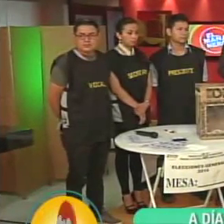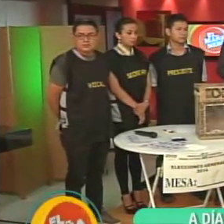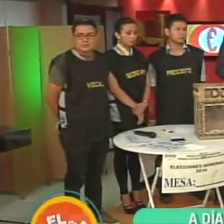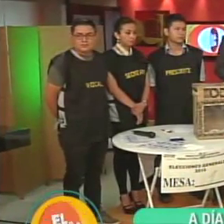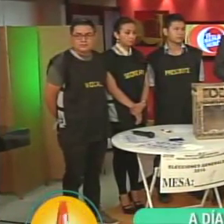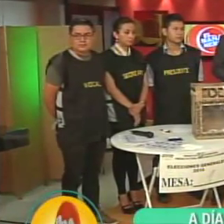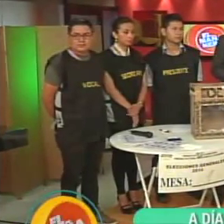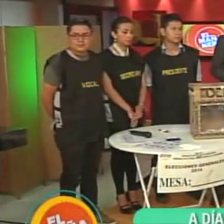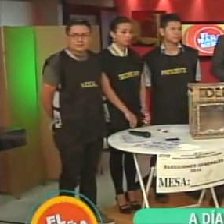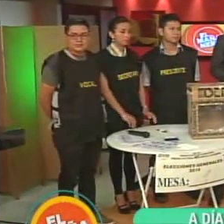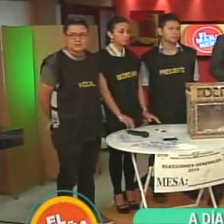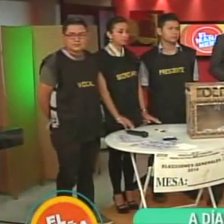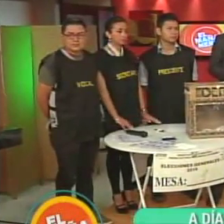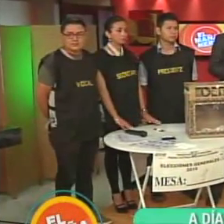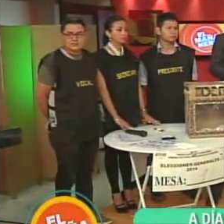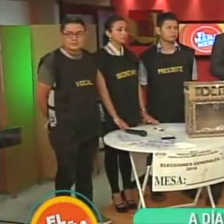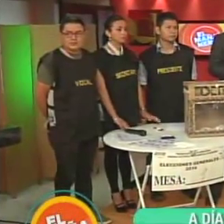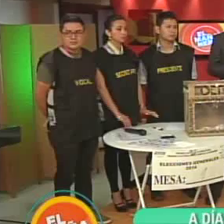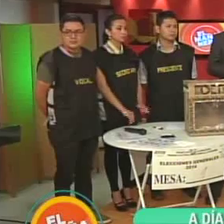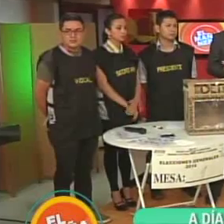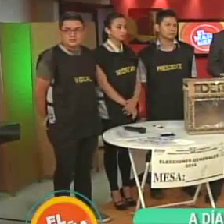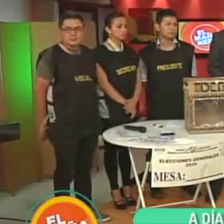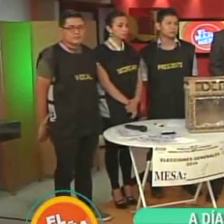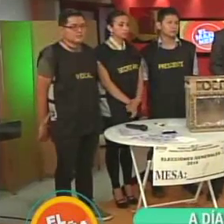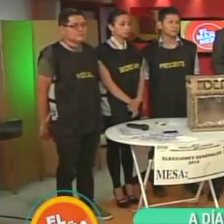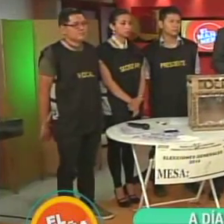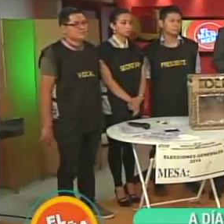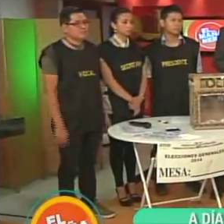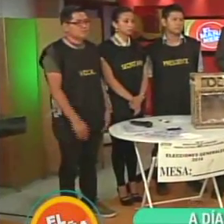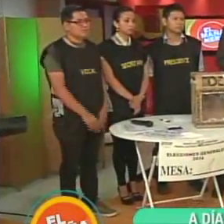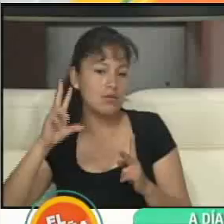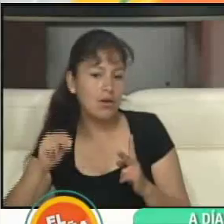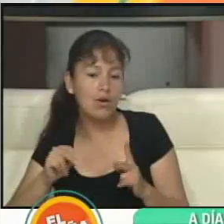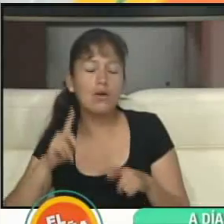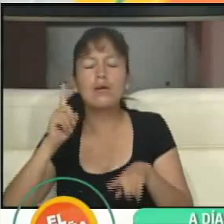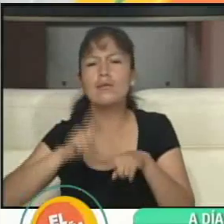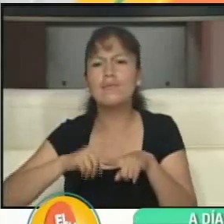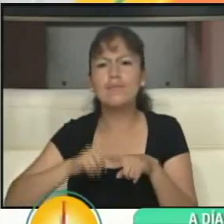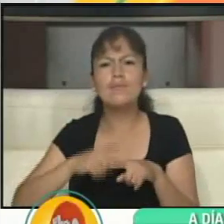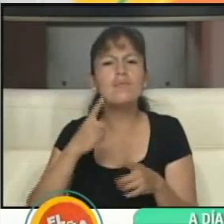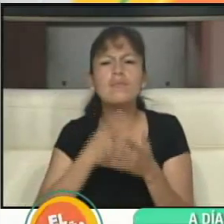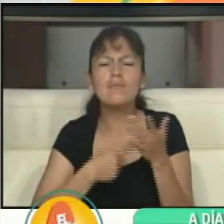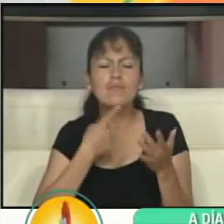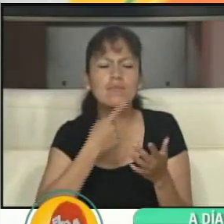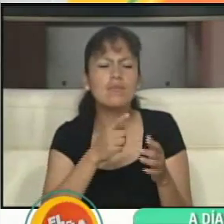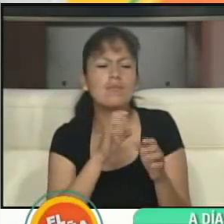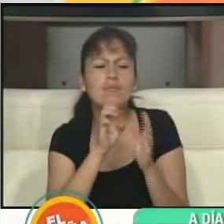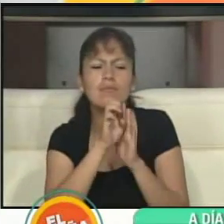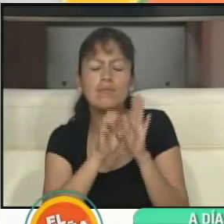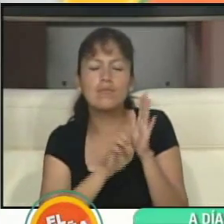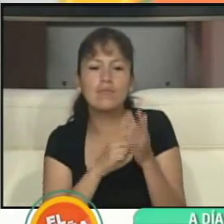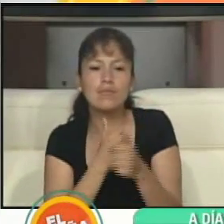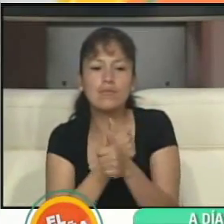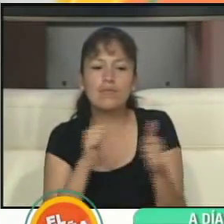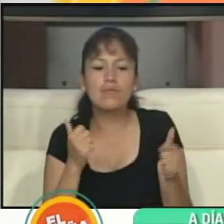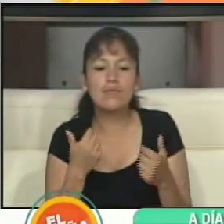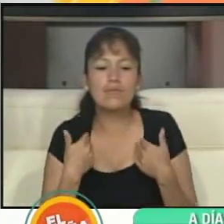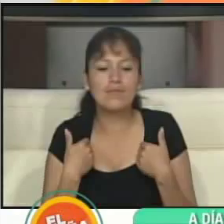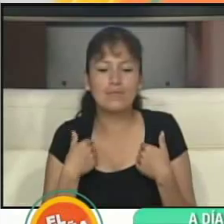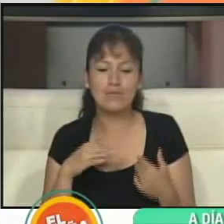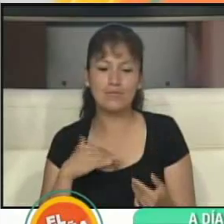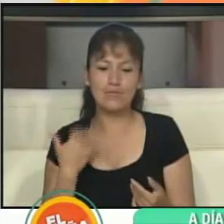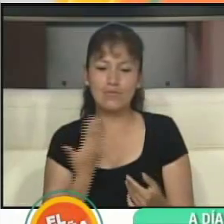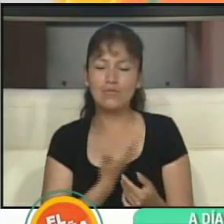domingo, donde vamos a decirle sí o vamos a decirle no al estatuto autonómico departamental que tenemos. Digamos